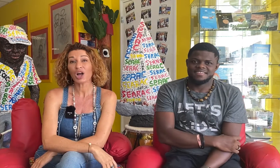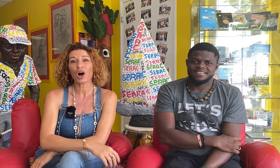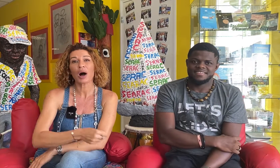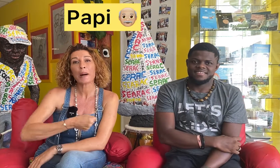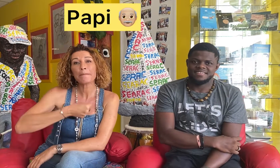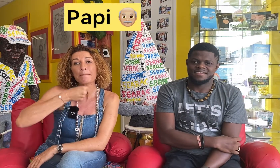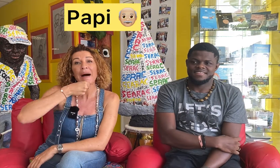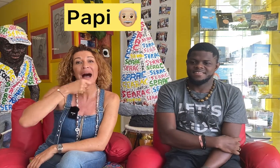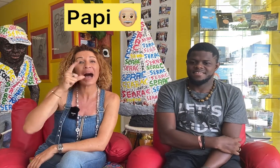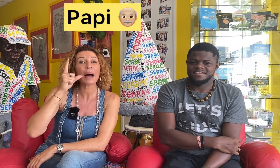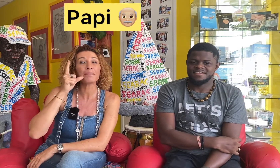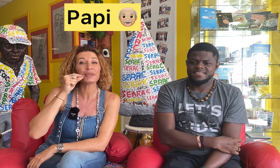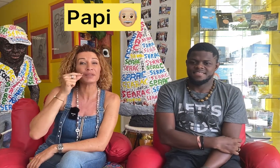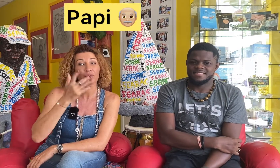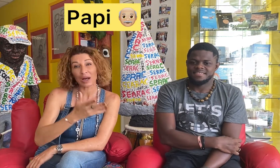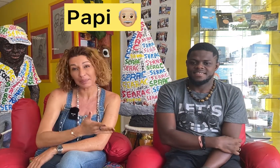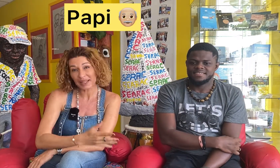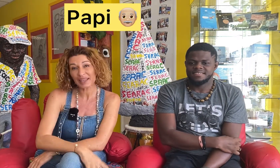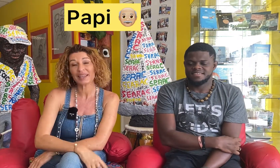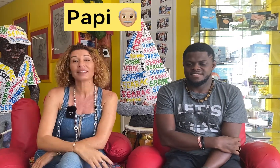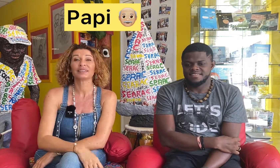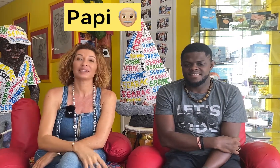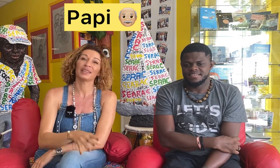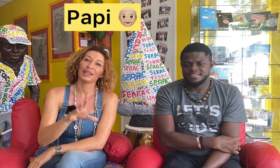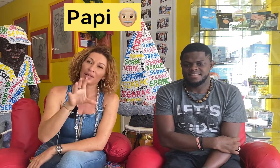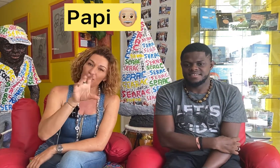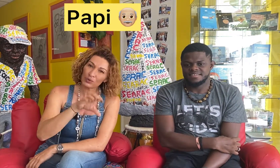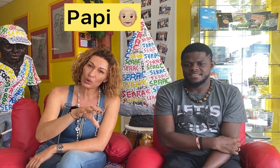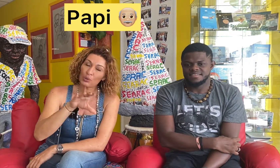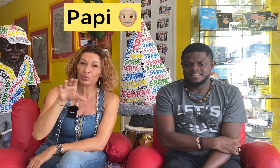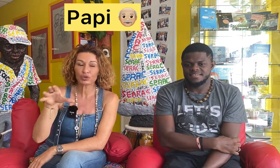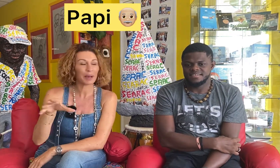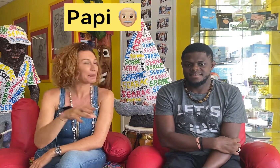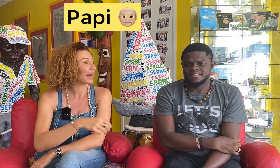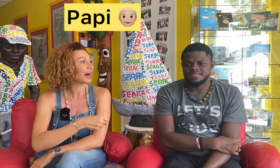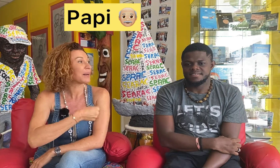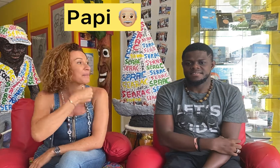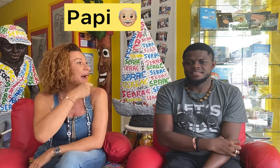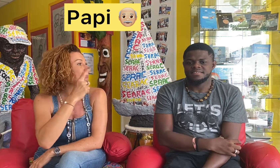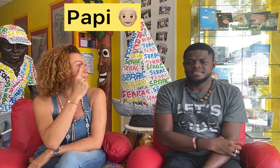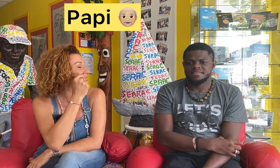Alors, papi. Vous vous rappelez ? C'est vieux plus papa. Papi.